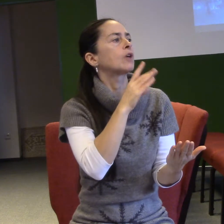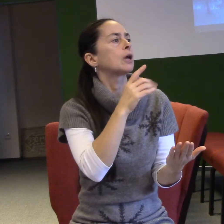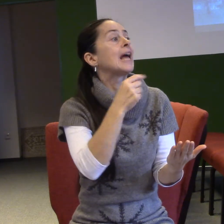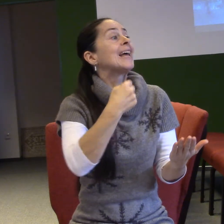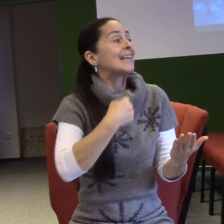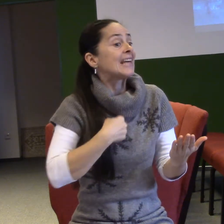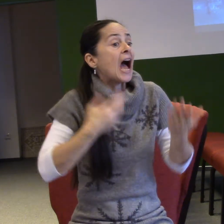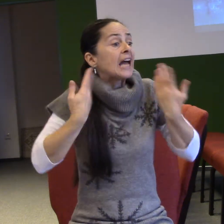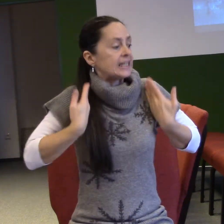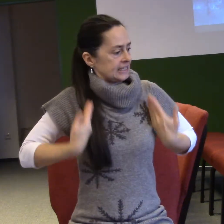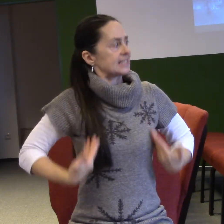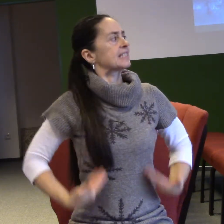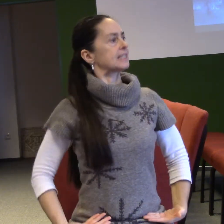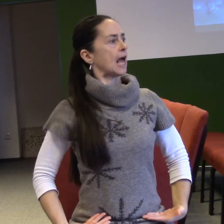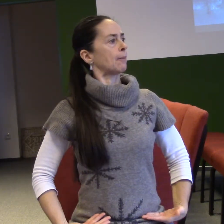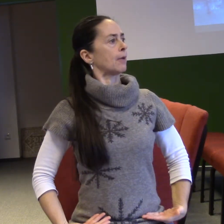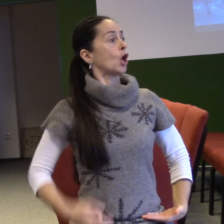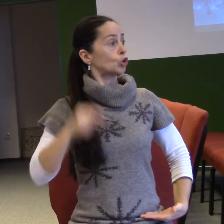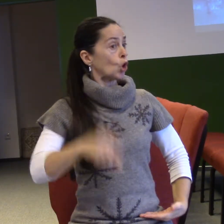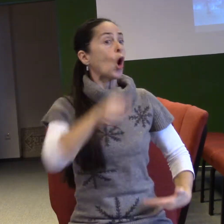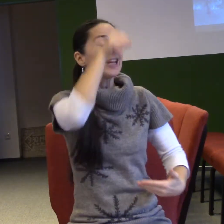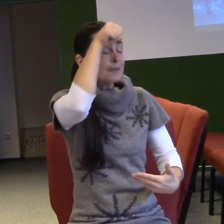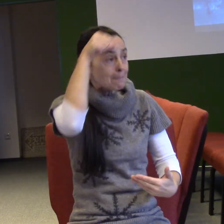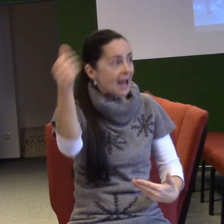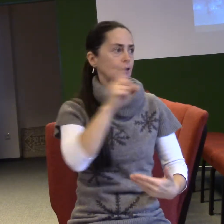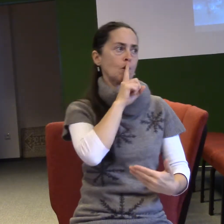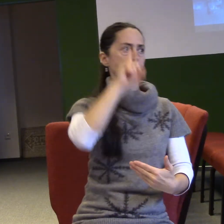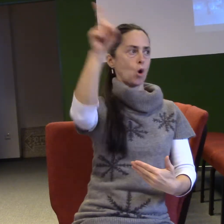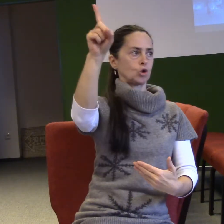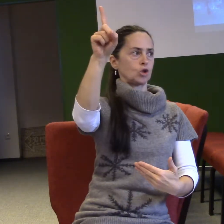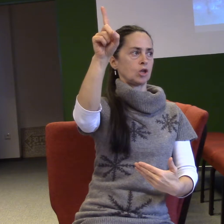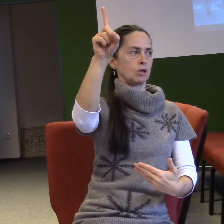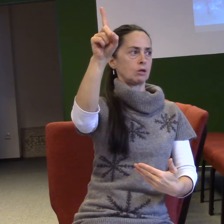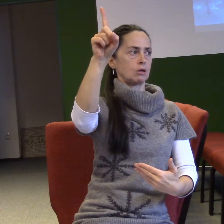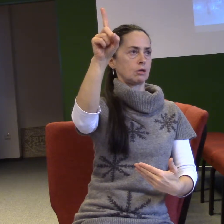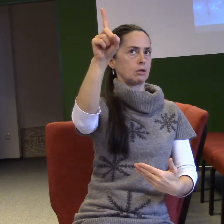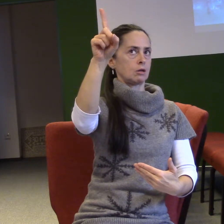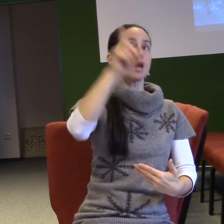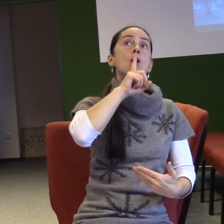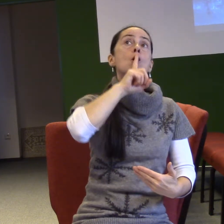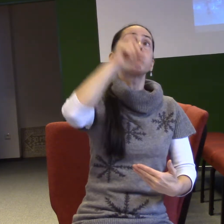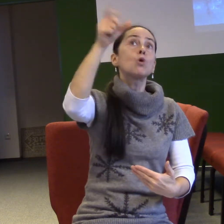Já jsem je Boží jméno. Bez Božího jména nejsme schopni vyslovit ani svoje vlastní jméno.